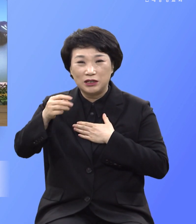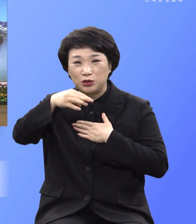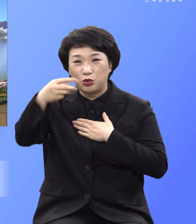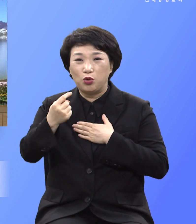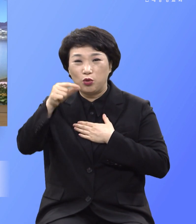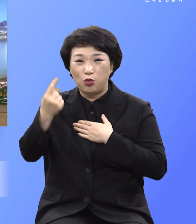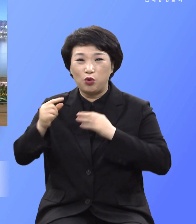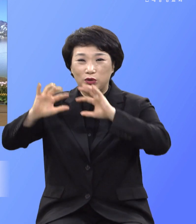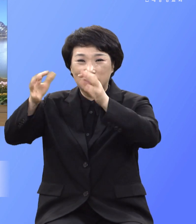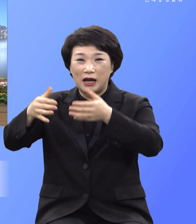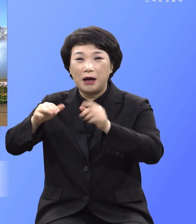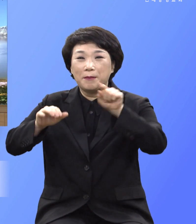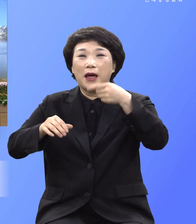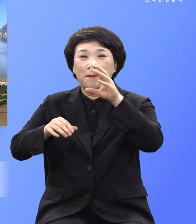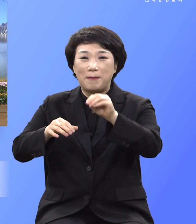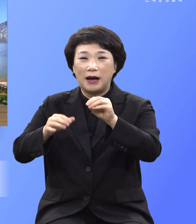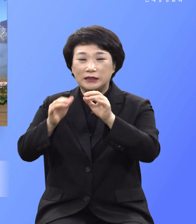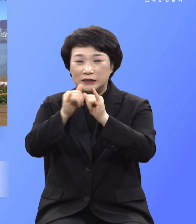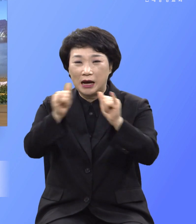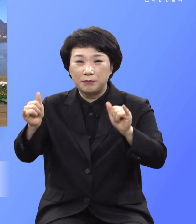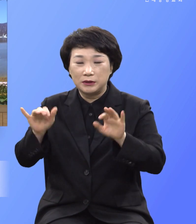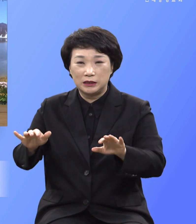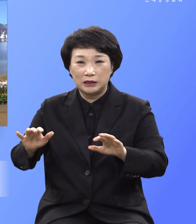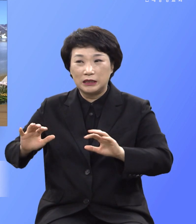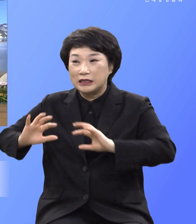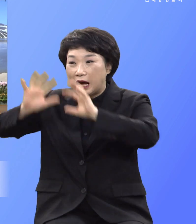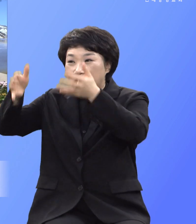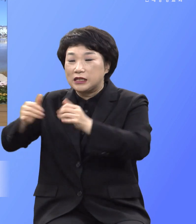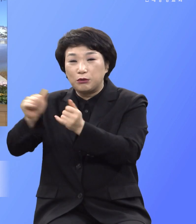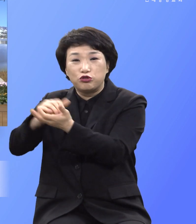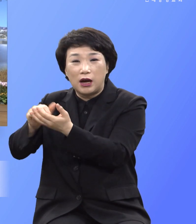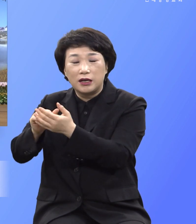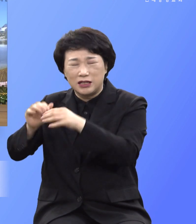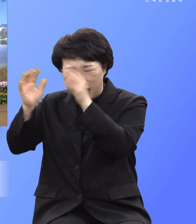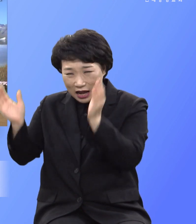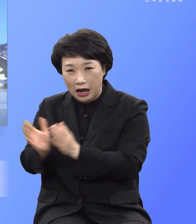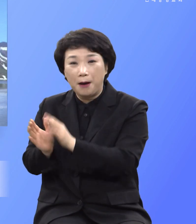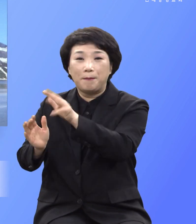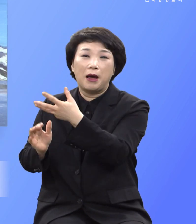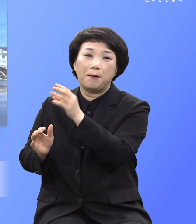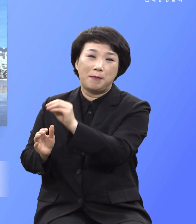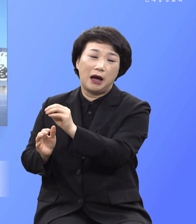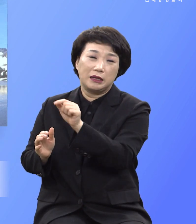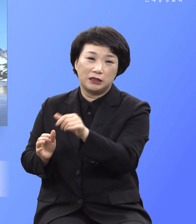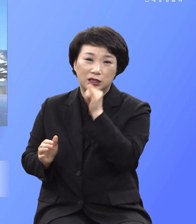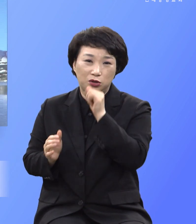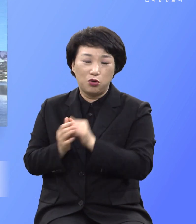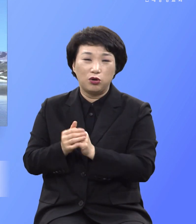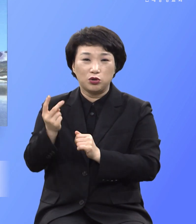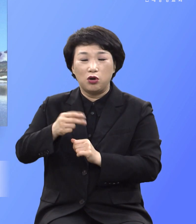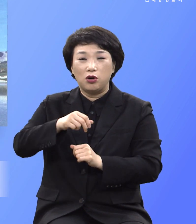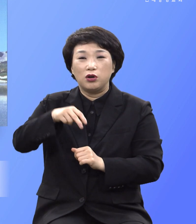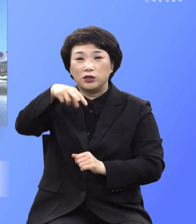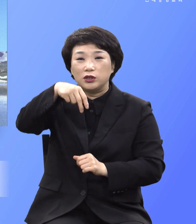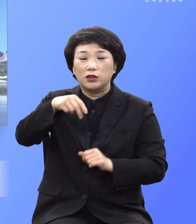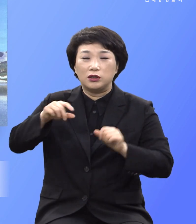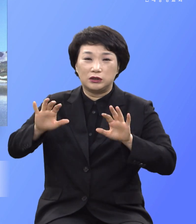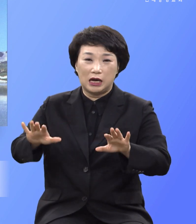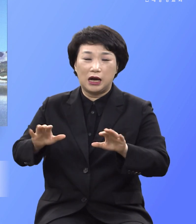백만용은 전국민의 팔백만용은 그 저 서아프리카의 50여